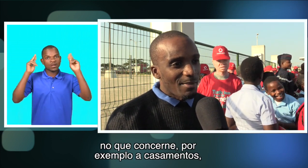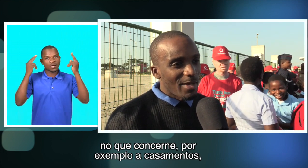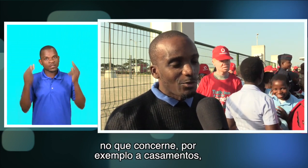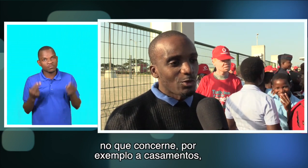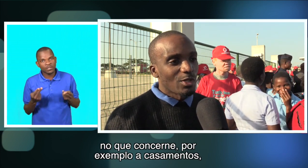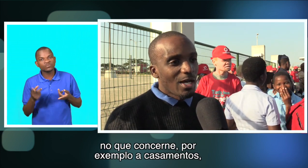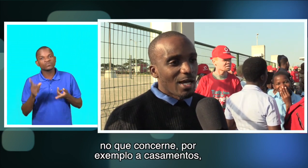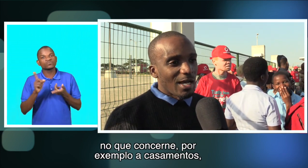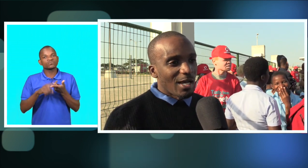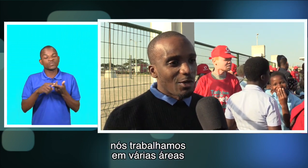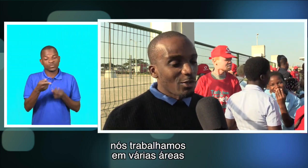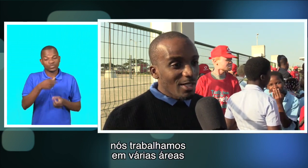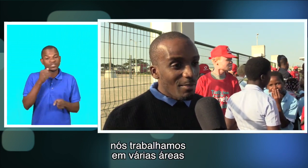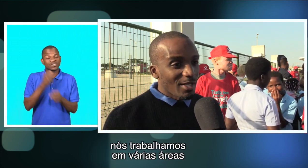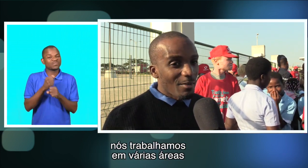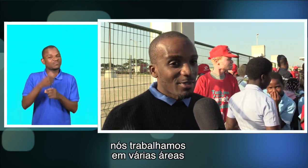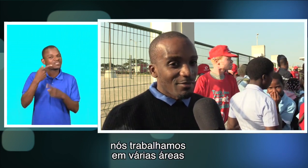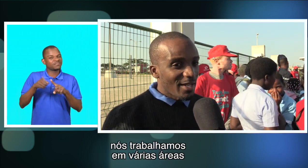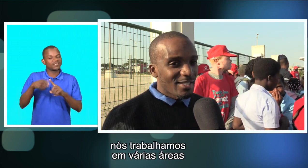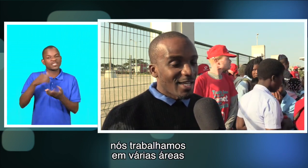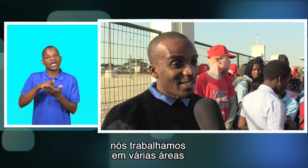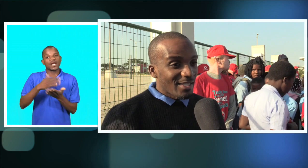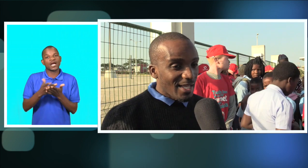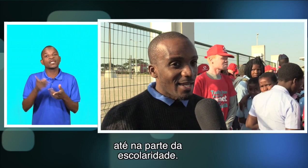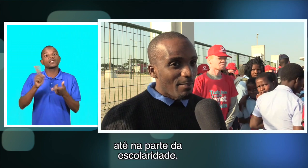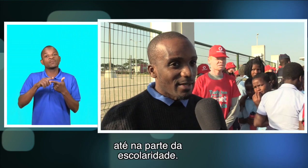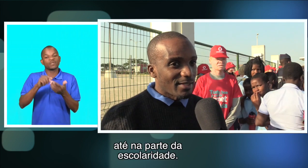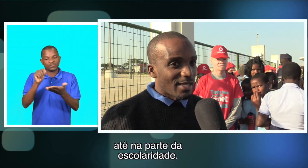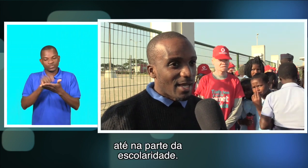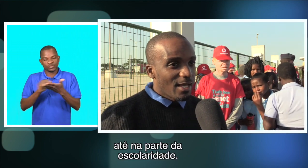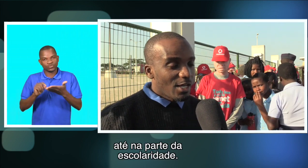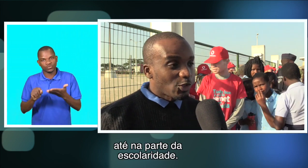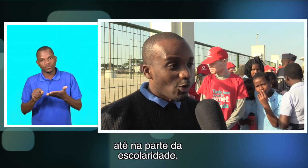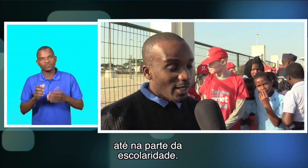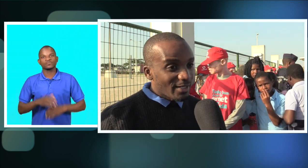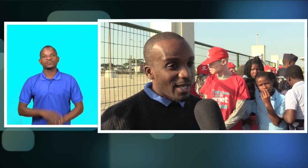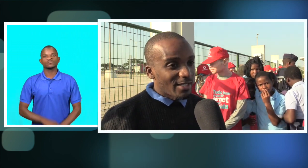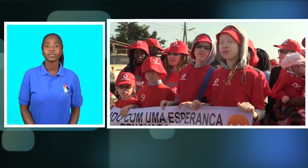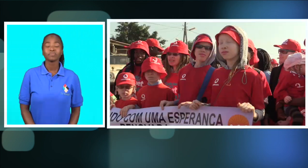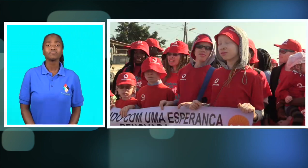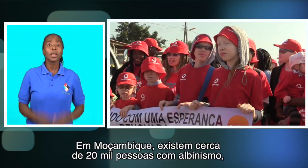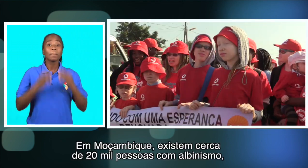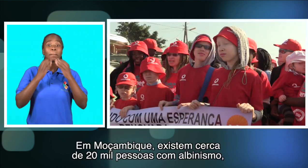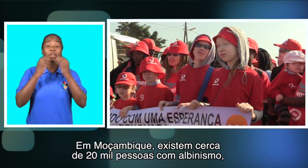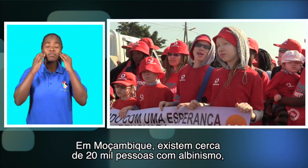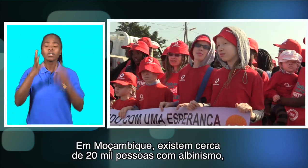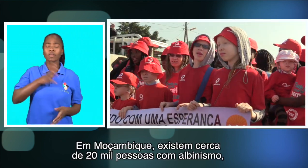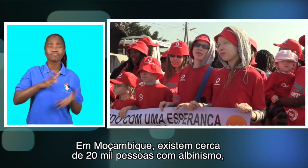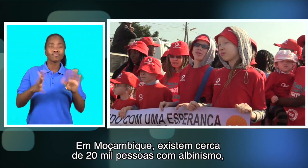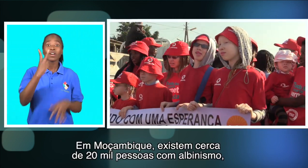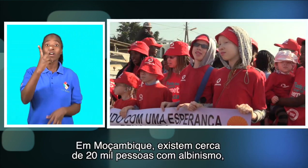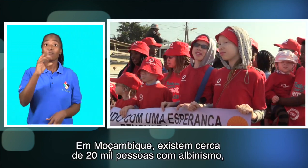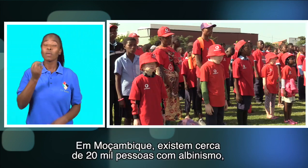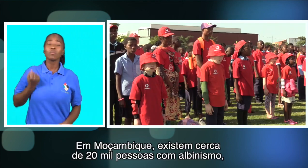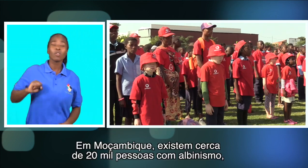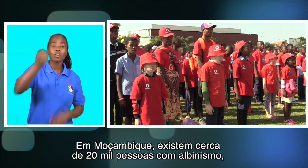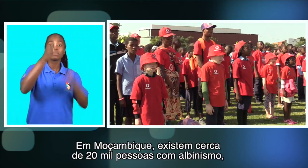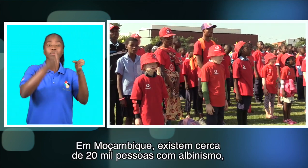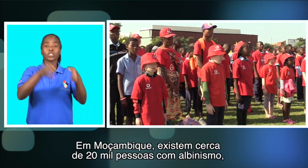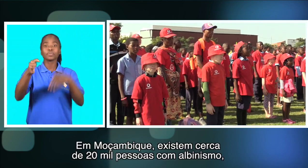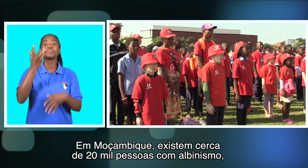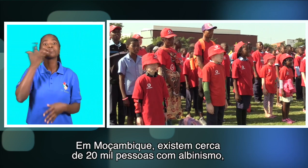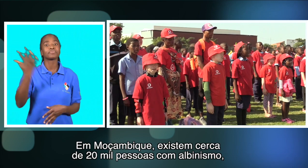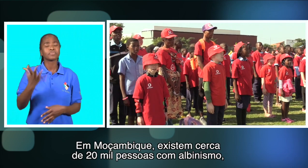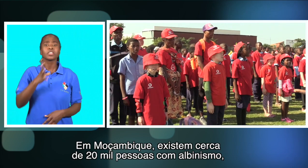exemplo, a casamentos, nós trabalhamos em várias áreas, até na parte da escolaridade. Em Moçambique, existem cerca de